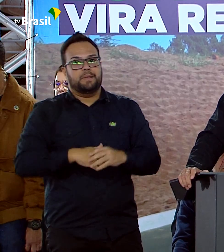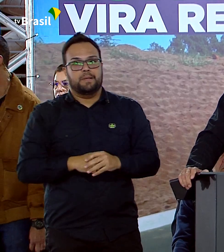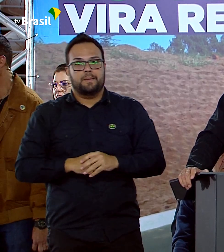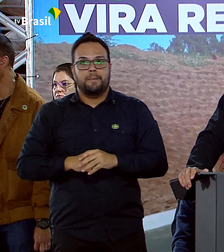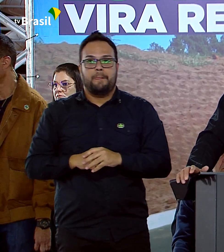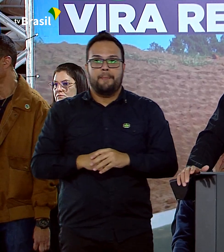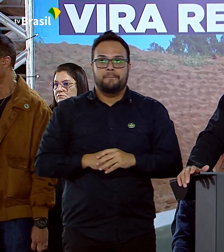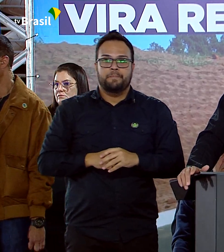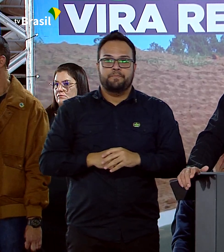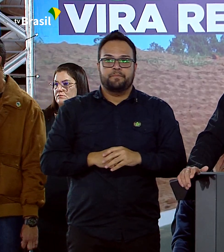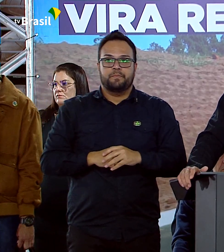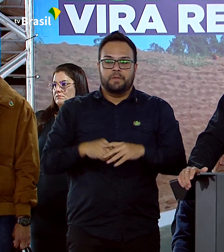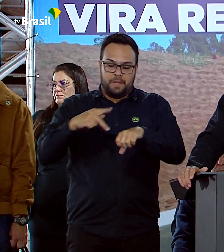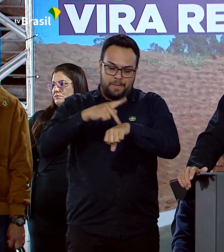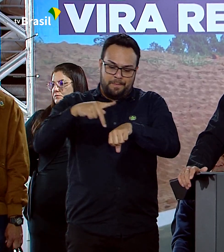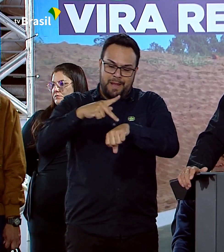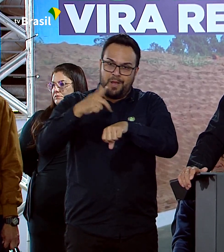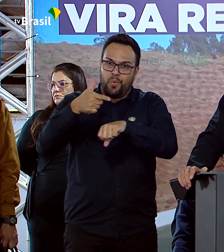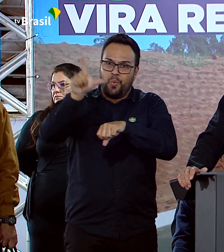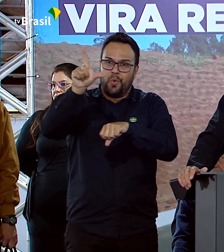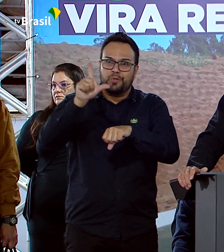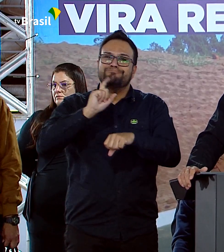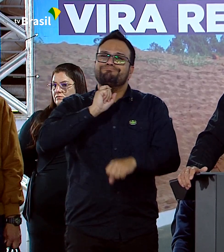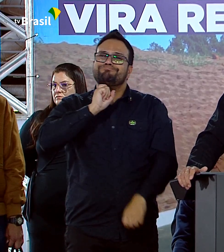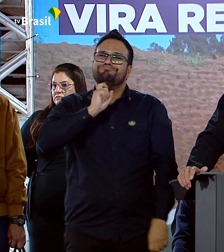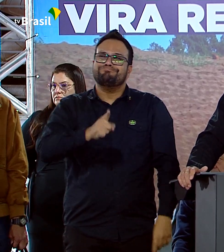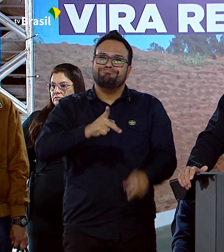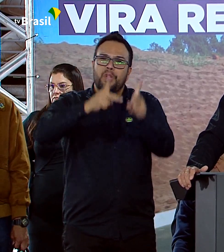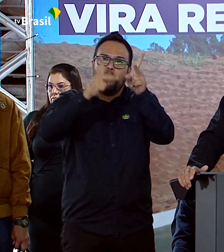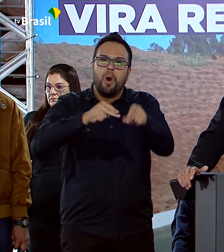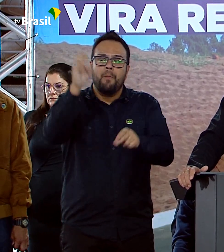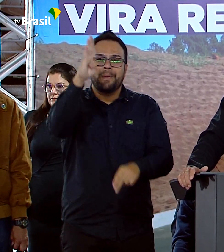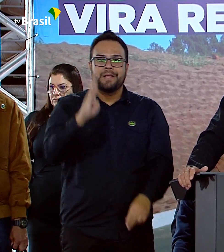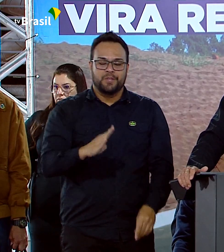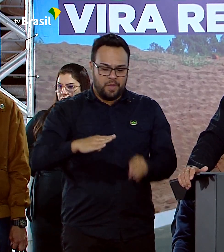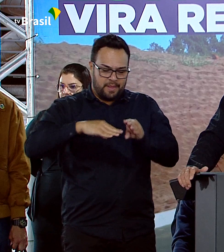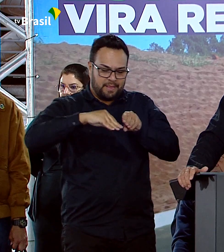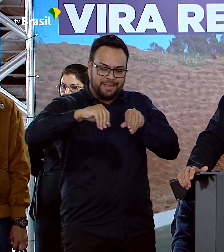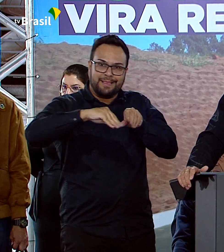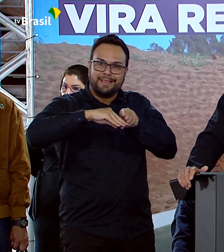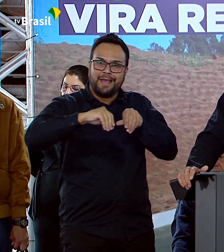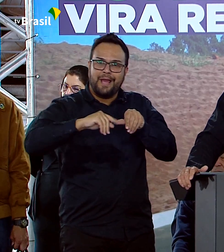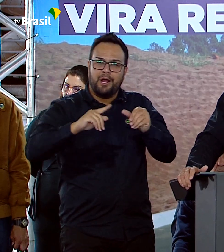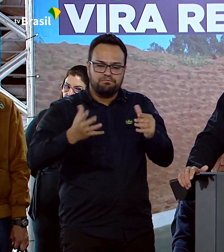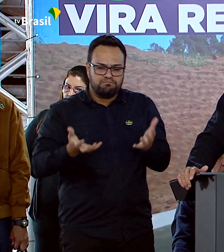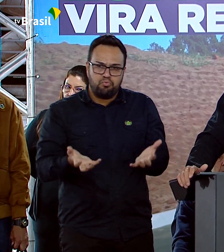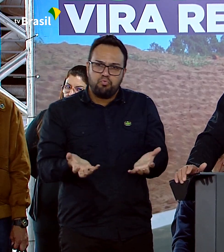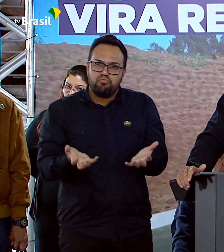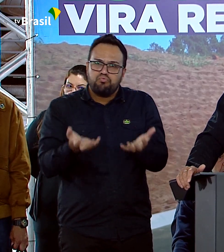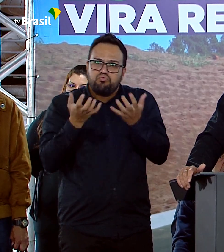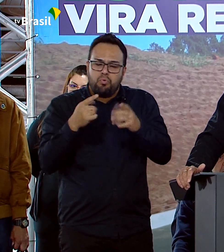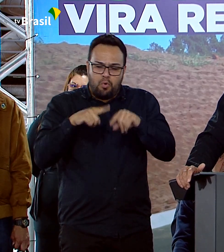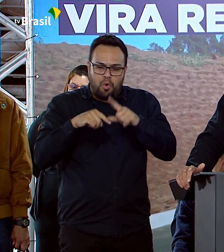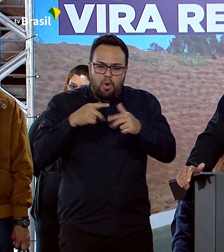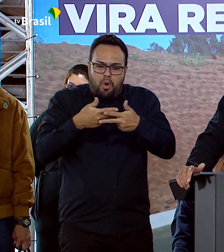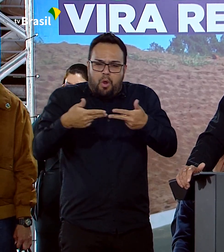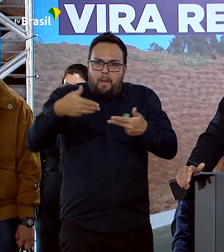Ninguém tem o que nós temos. Terras agricultáveis, recursos minerais,